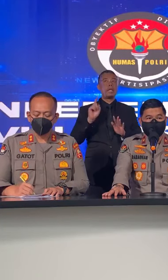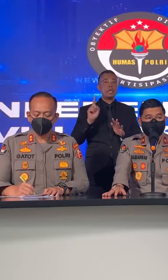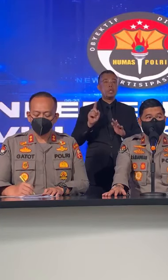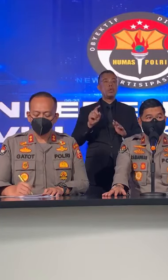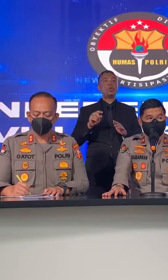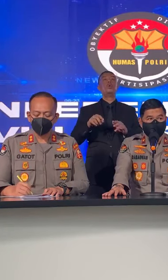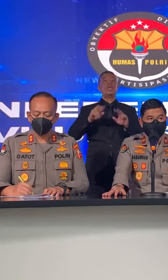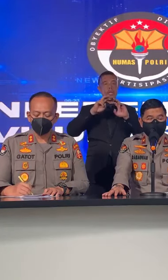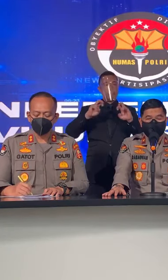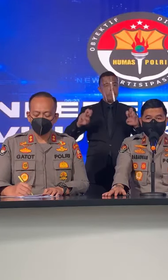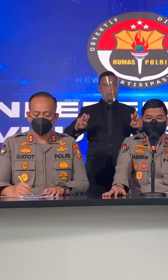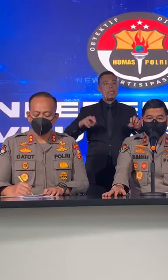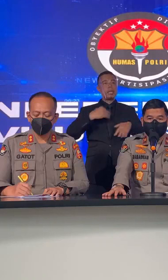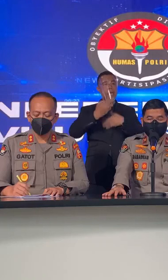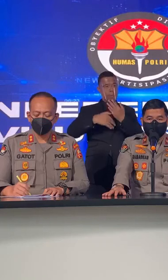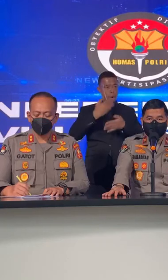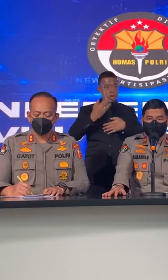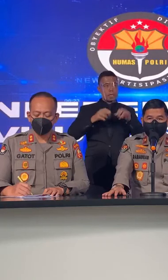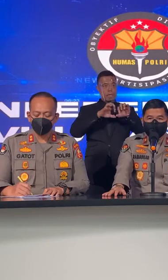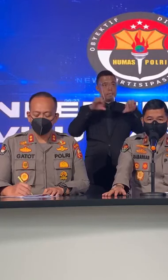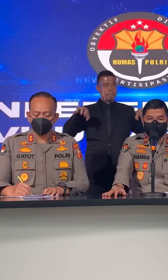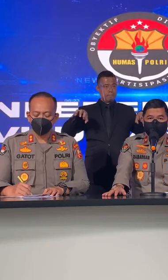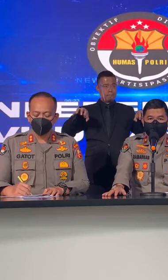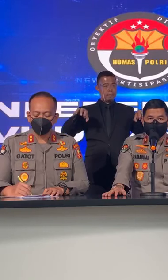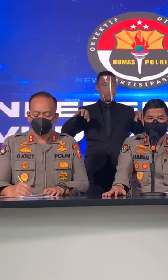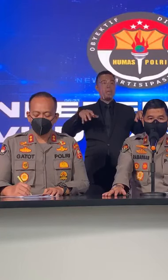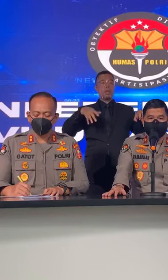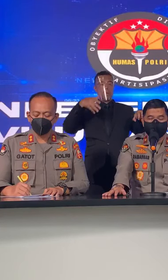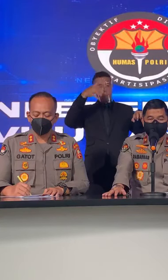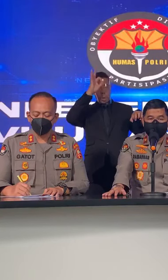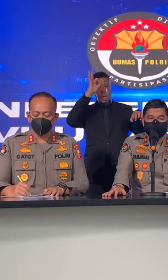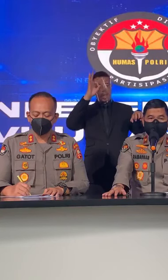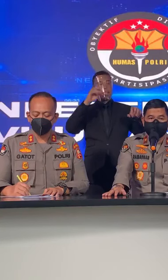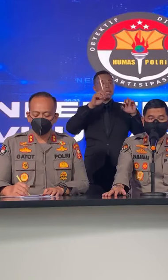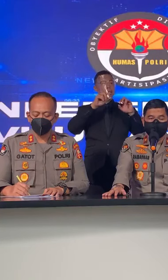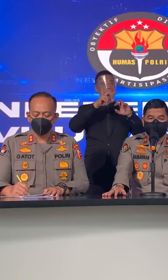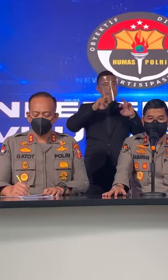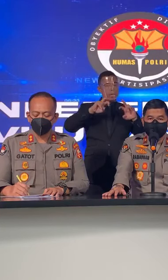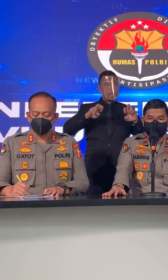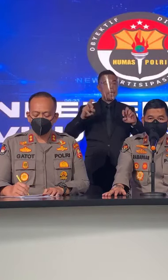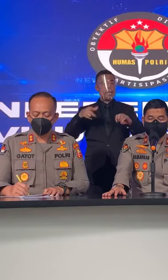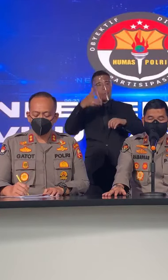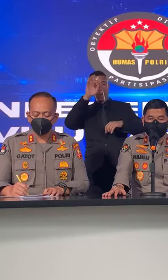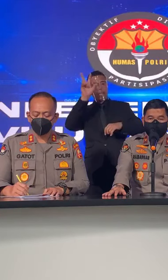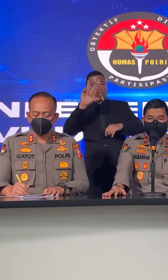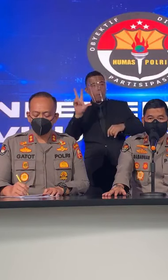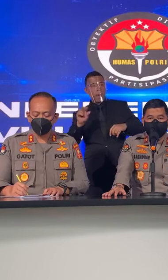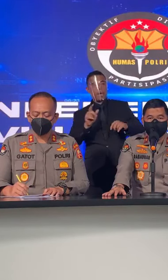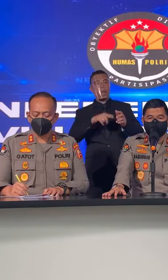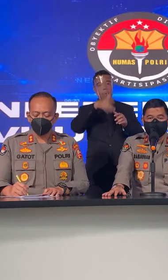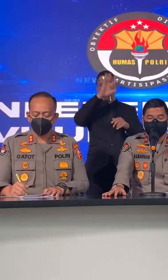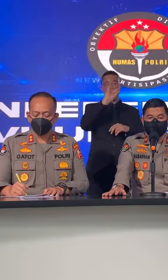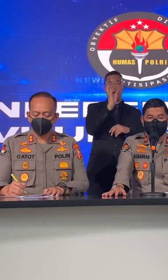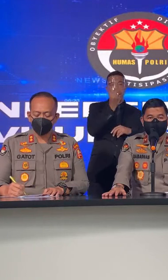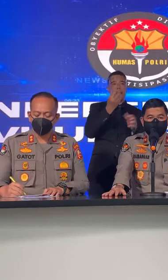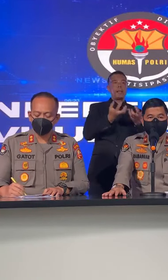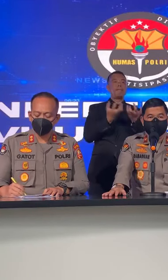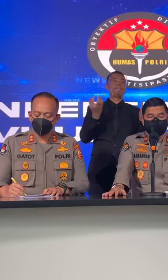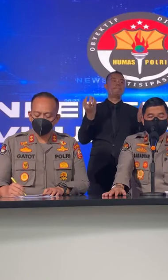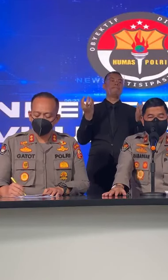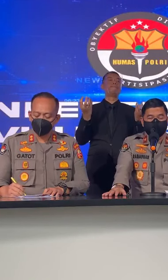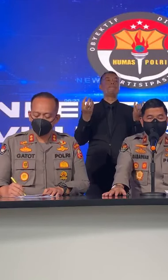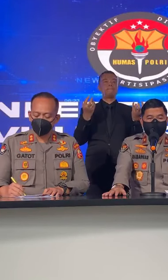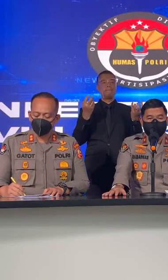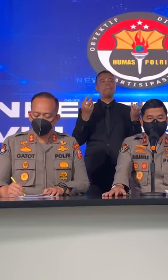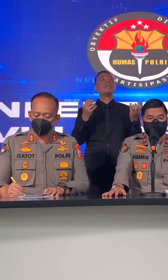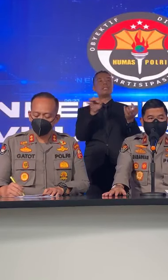Masih Dalam Proses Masih Didalami Oleh Penyidik Penyidik Polda Metro Jaya Maupun